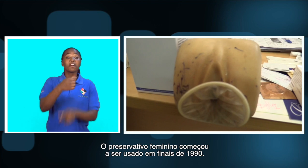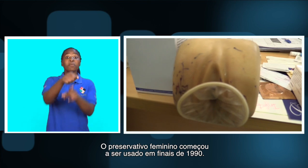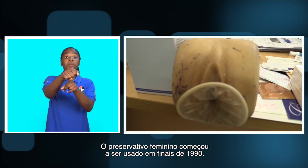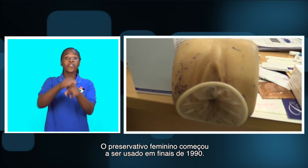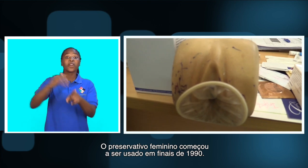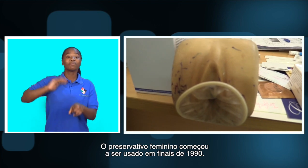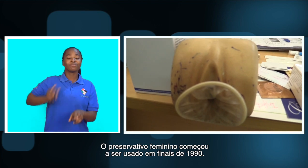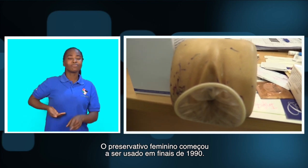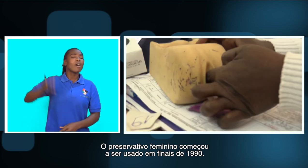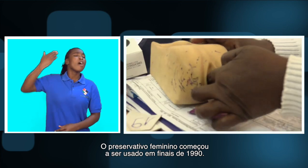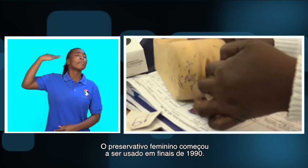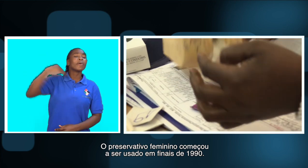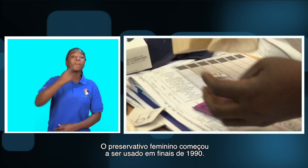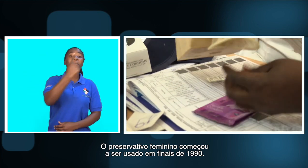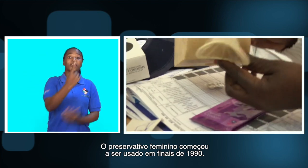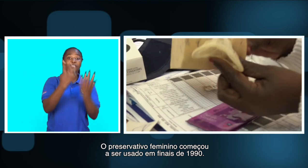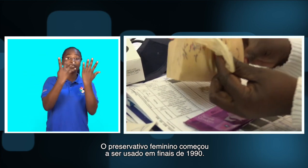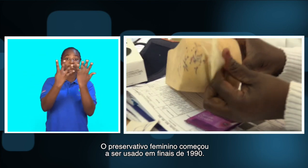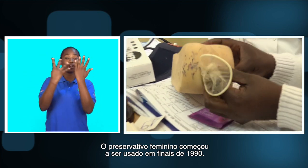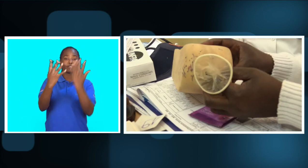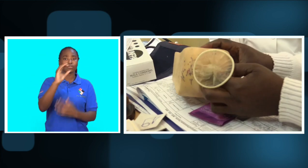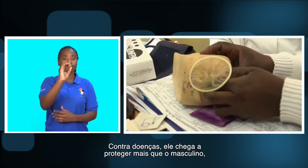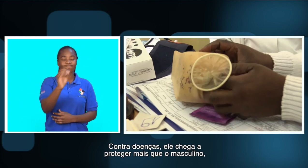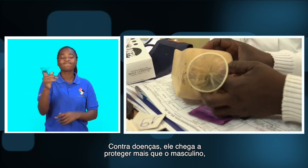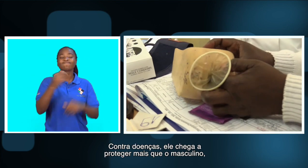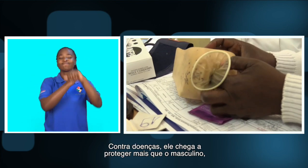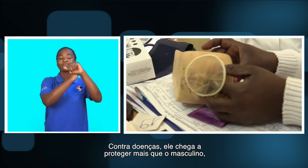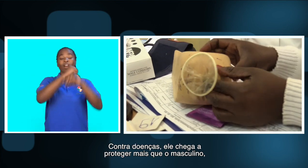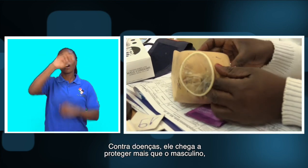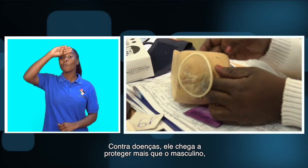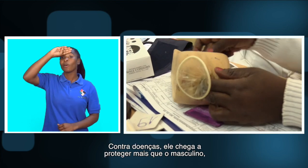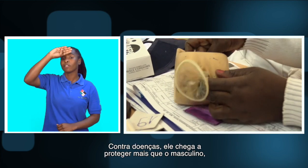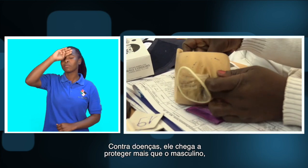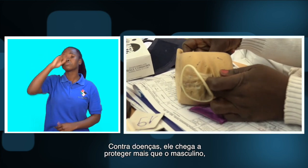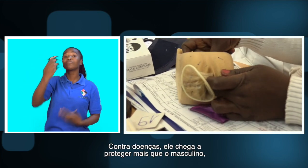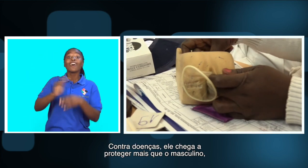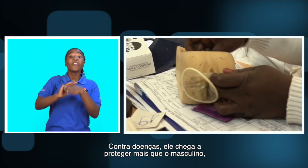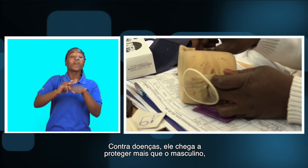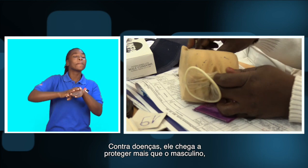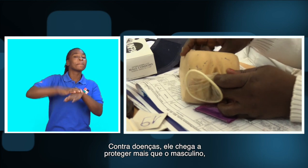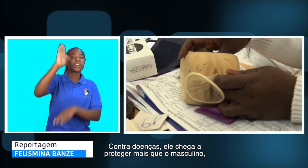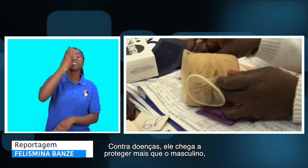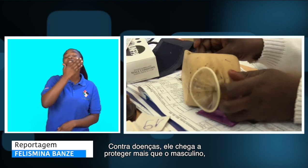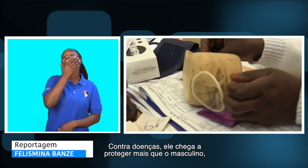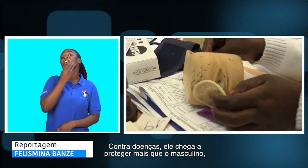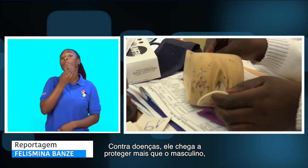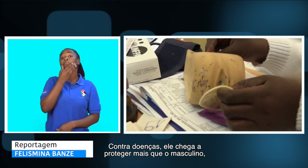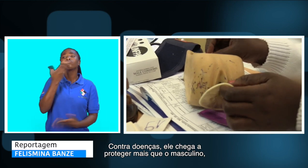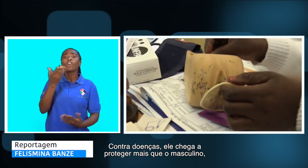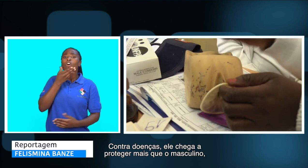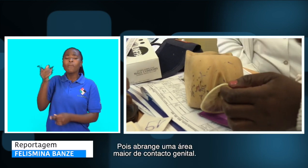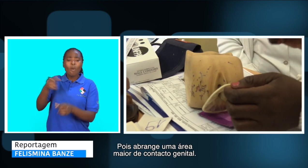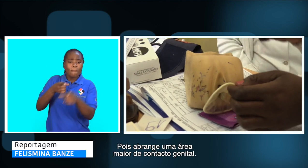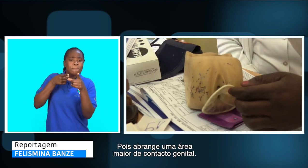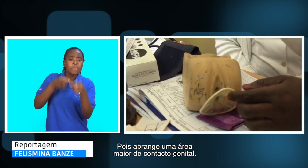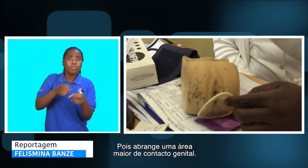a ser usado em finais de 1990. Contra doenças, ele chega a proteger mais que o masculino, pois